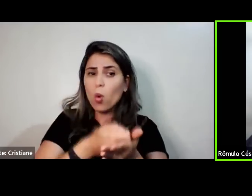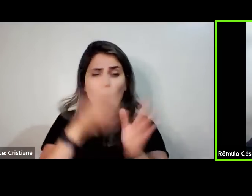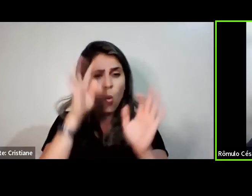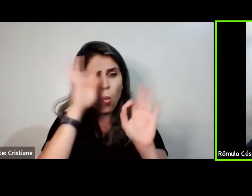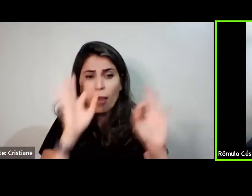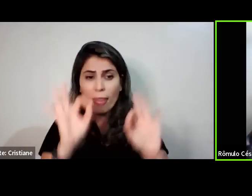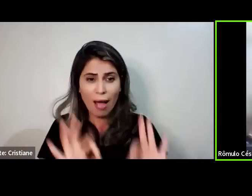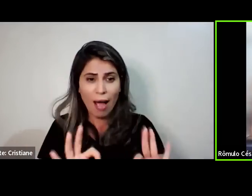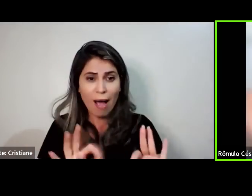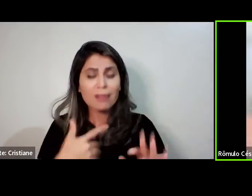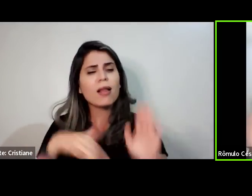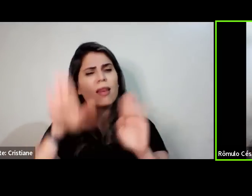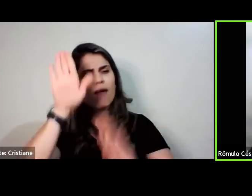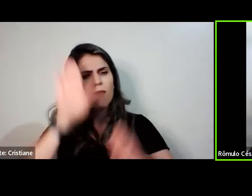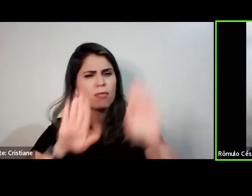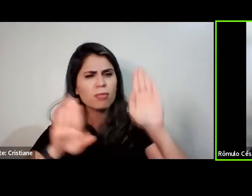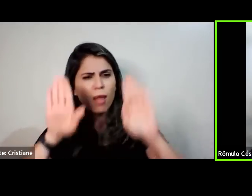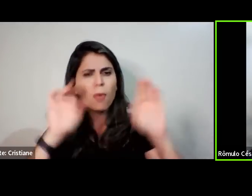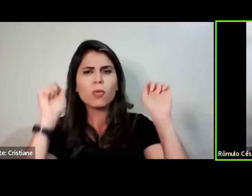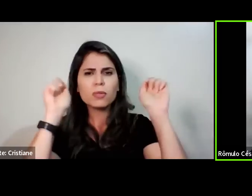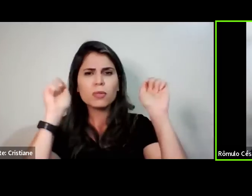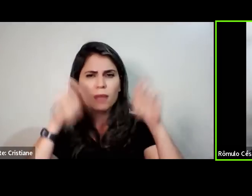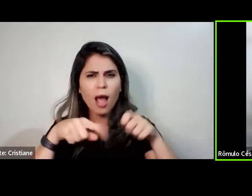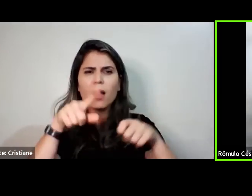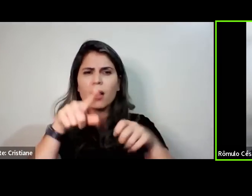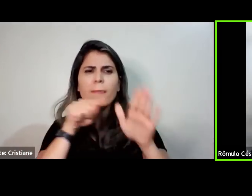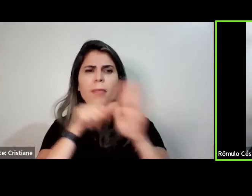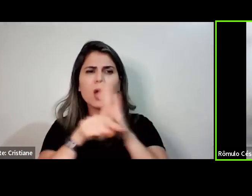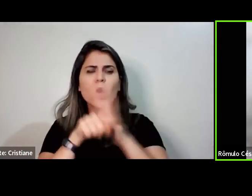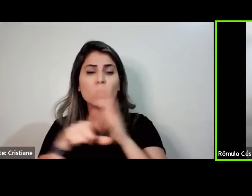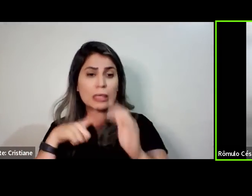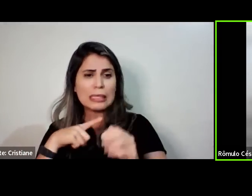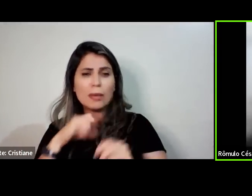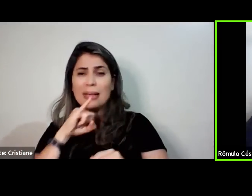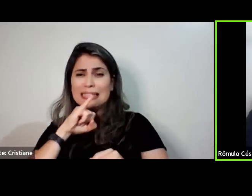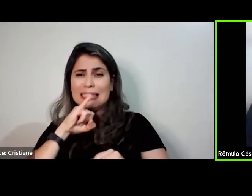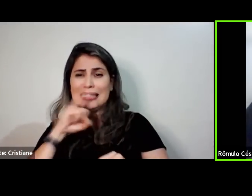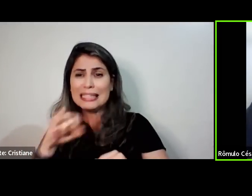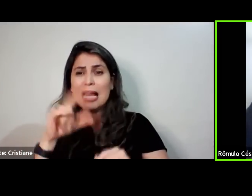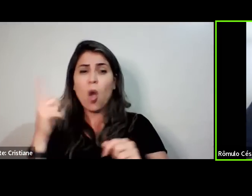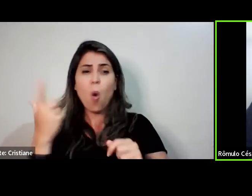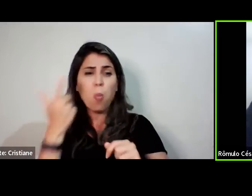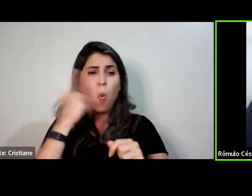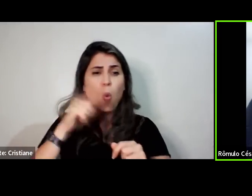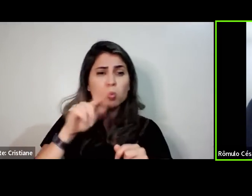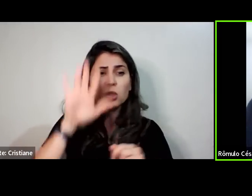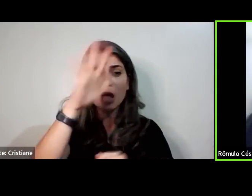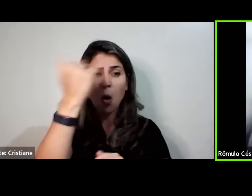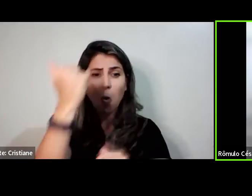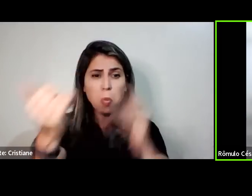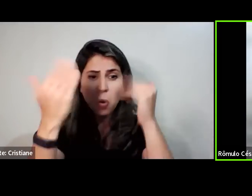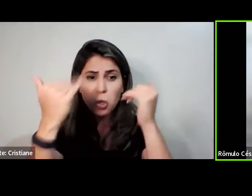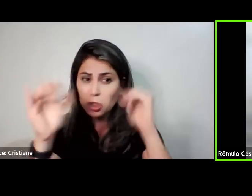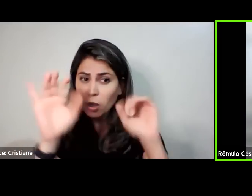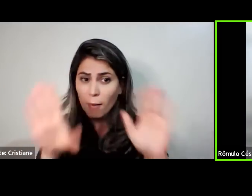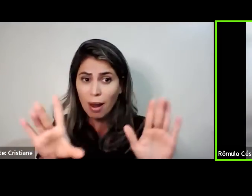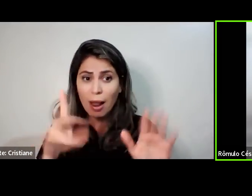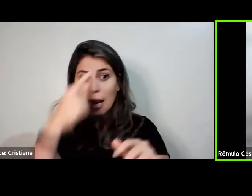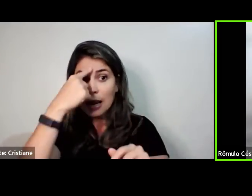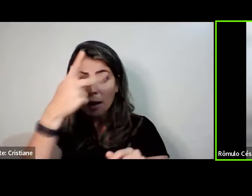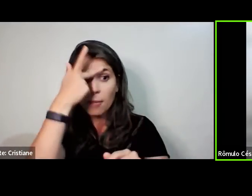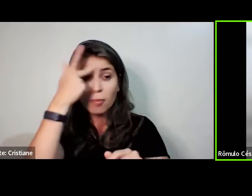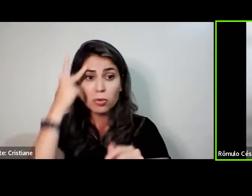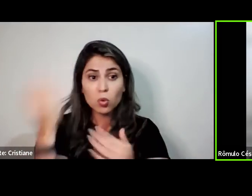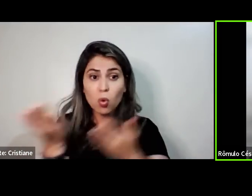perguntar aqui, mande um áudio para a pessoa que te convidou. Combinado? Mande um áudio para ela e ela vai responder a sua